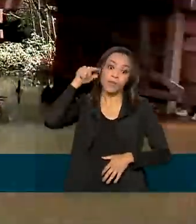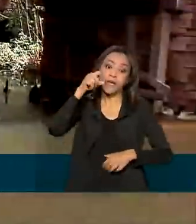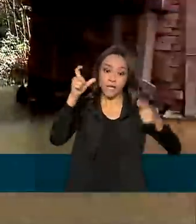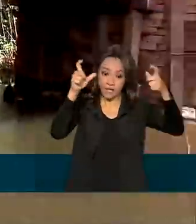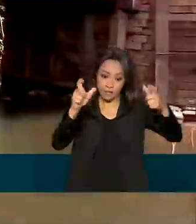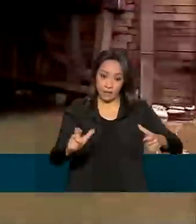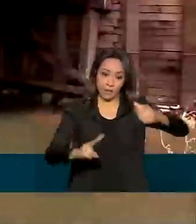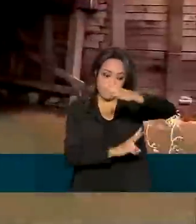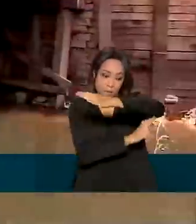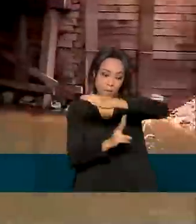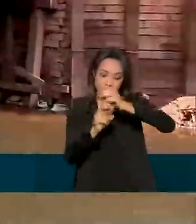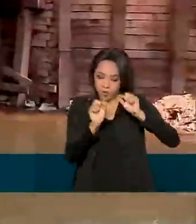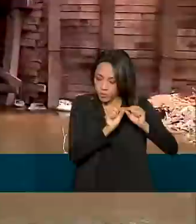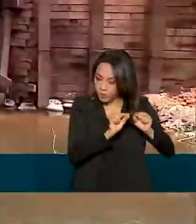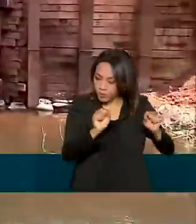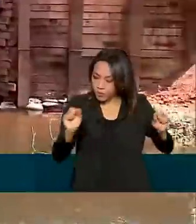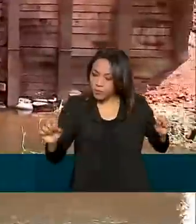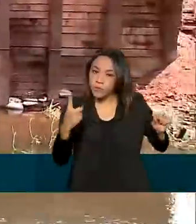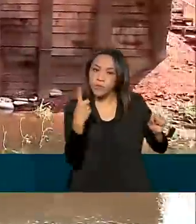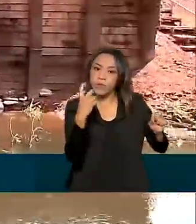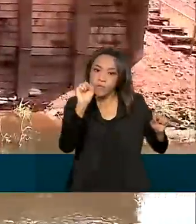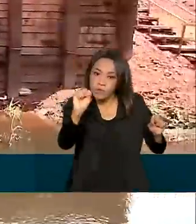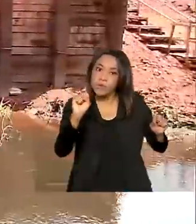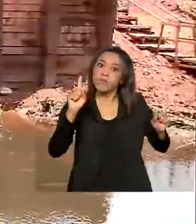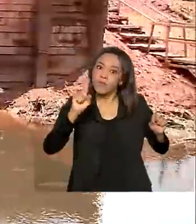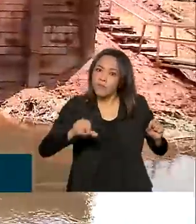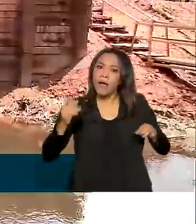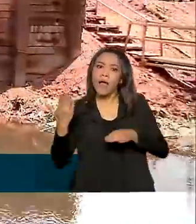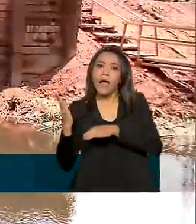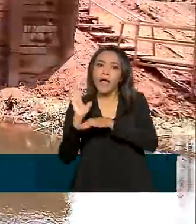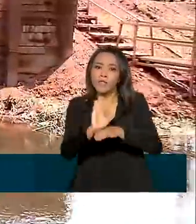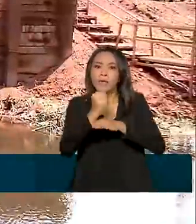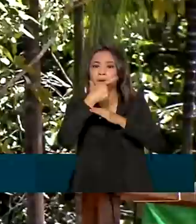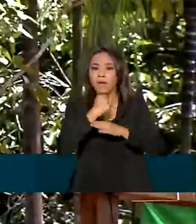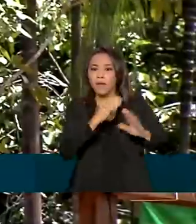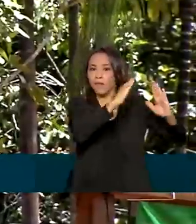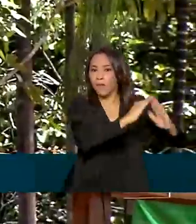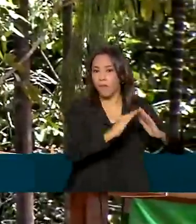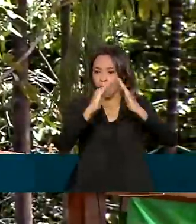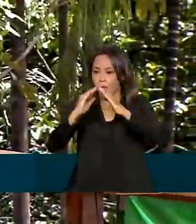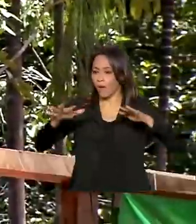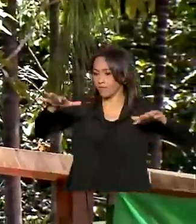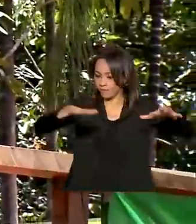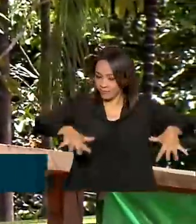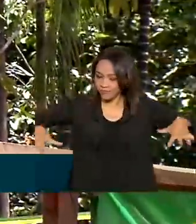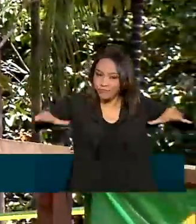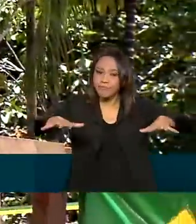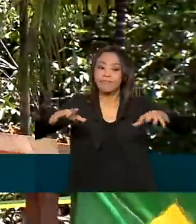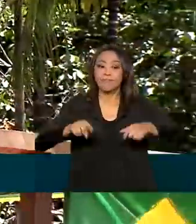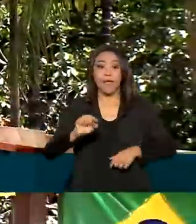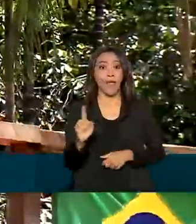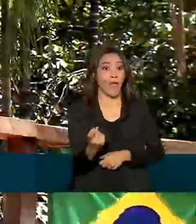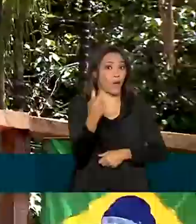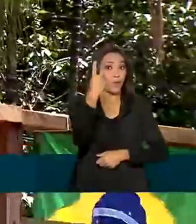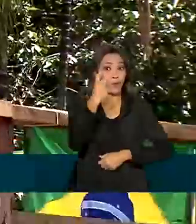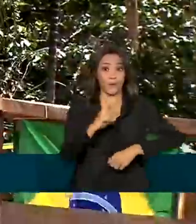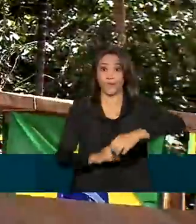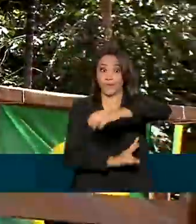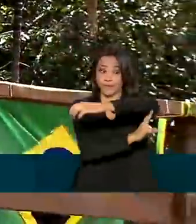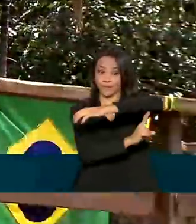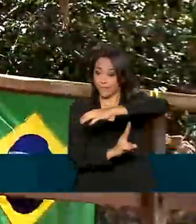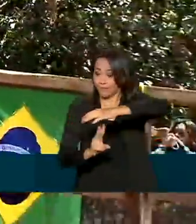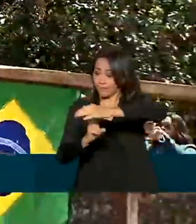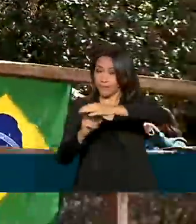tem 18 metros que vão fazer a diferença na vida dos moradores. A ponte é a única ligação terrestre